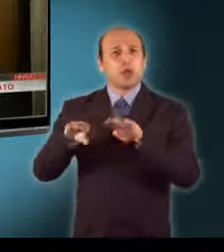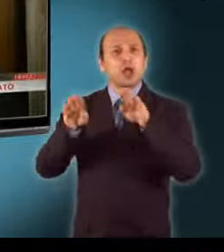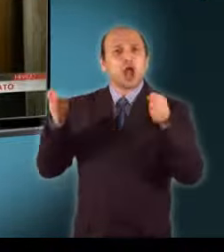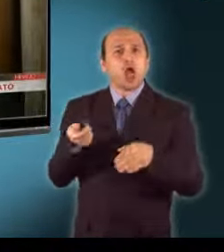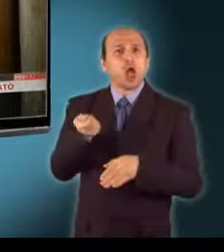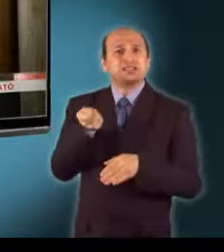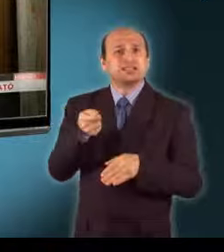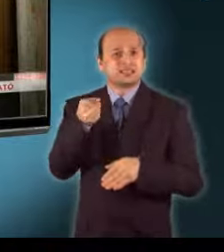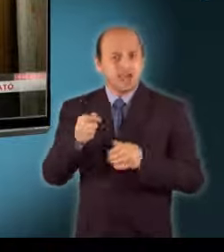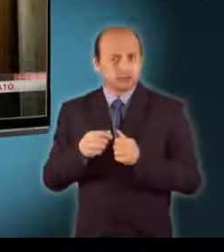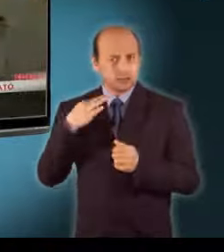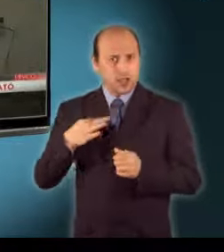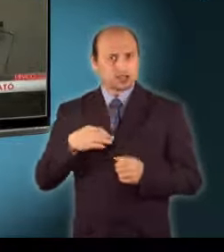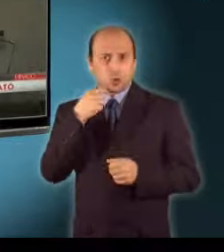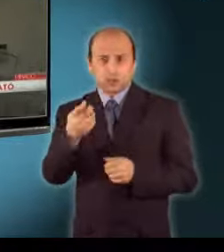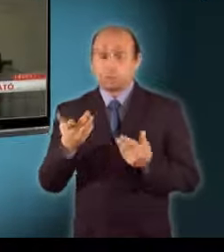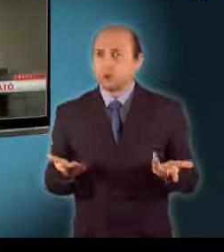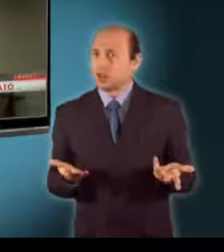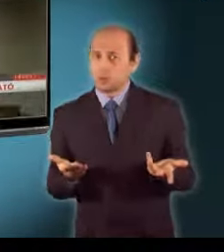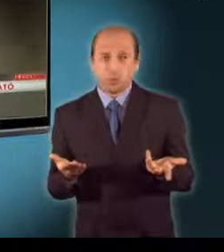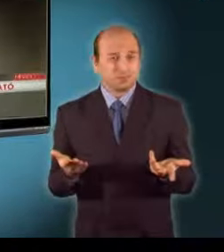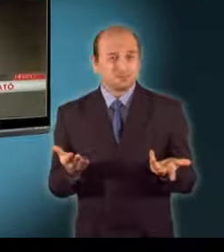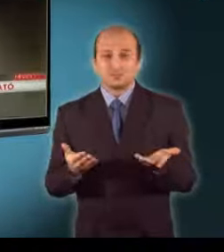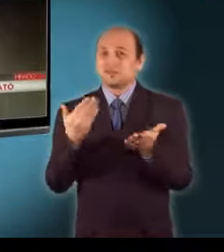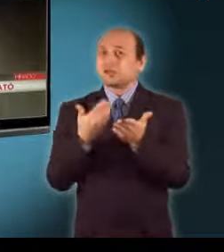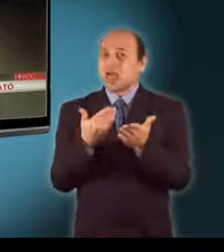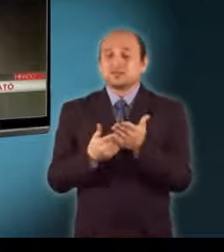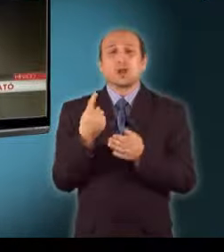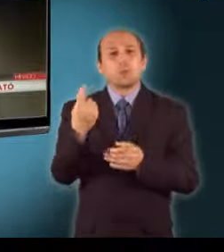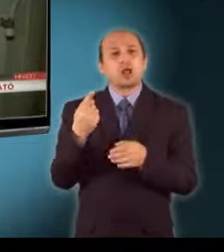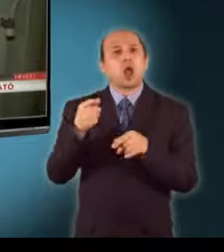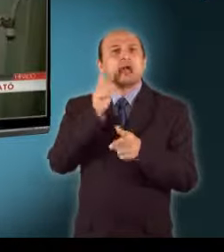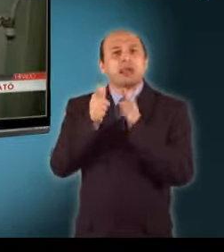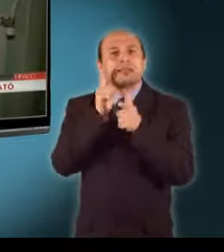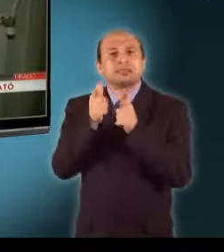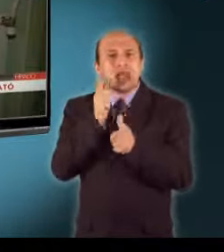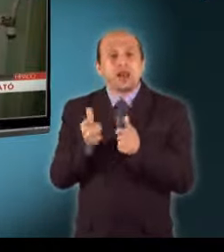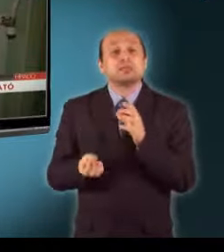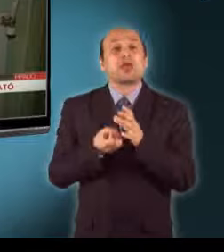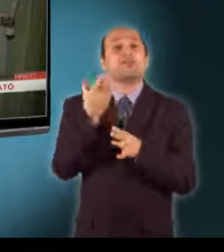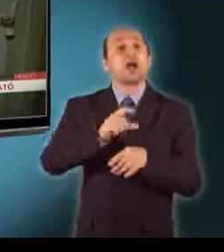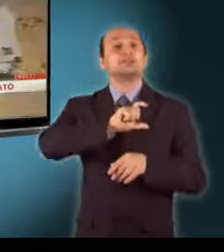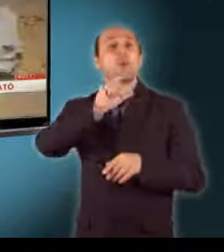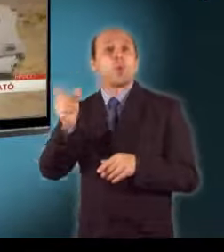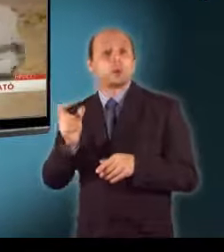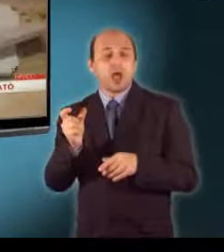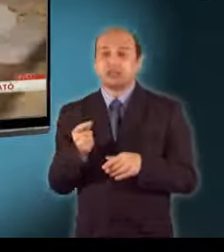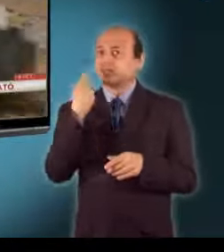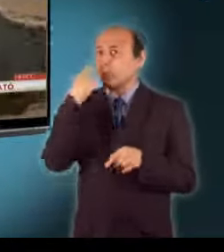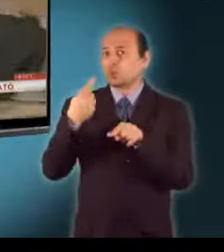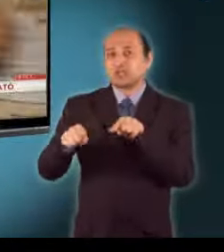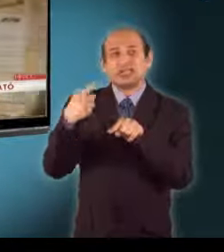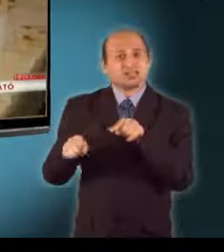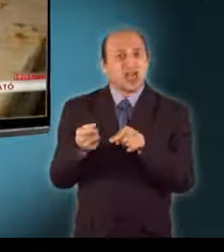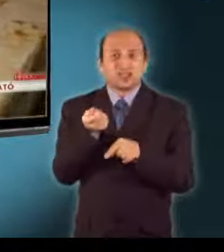-ban vett fel Svájcifran alakú hitelt, hogy felújítsa Pilisi házát. Tavaly tavasz óta nem tudja törleszteni a részleteket. Próbált segítséget kéne